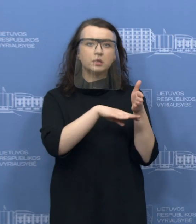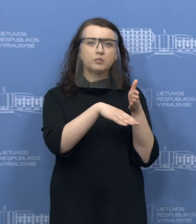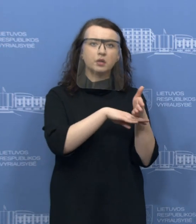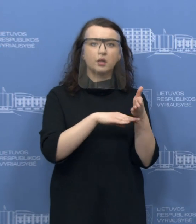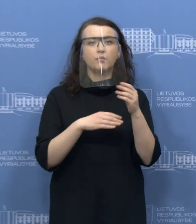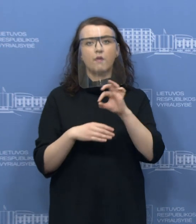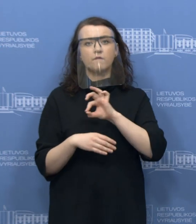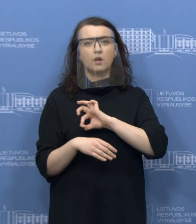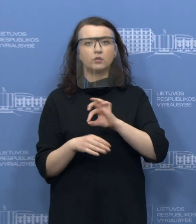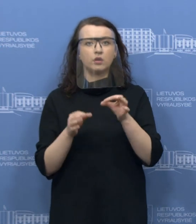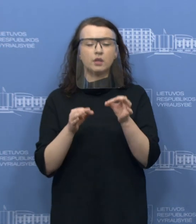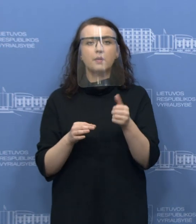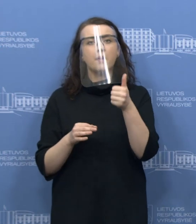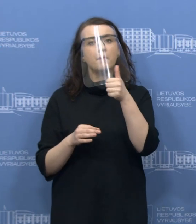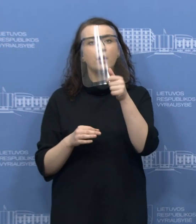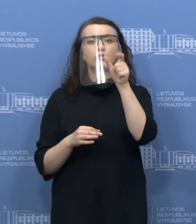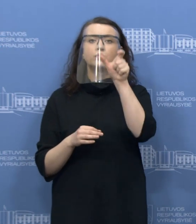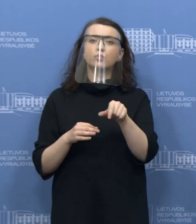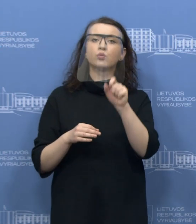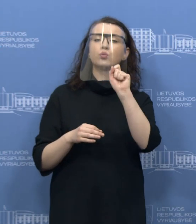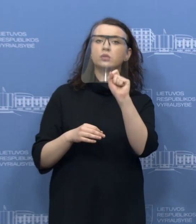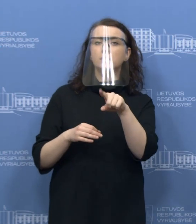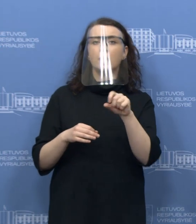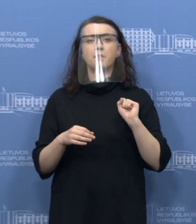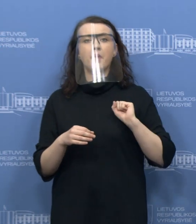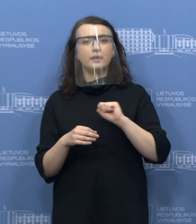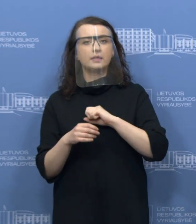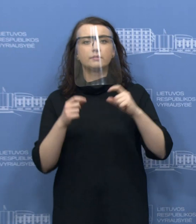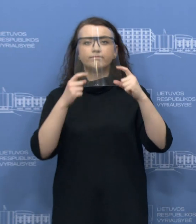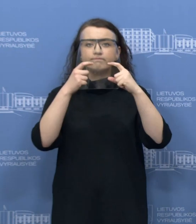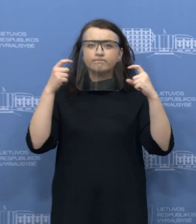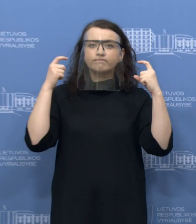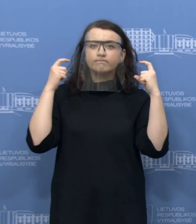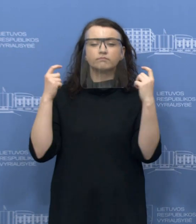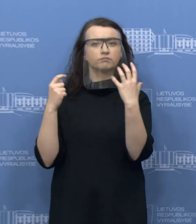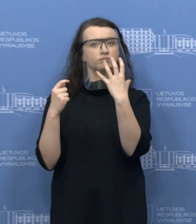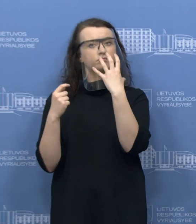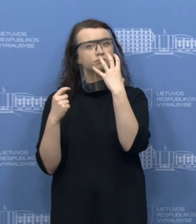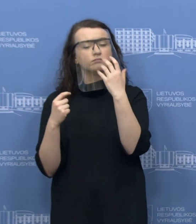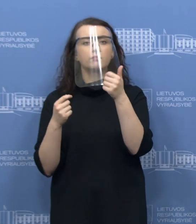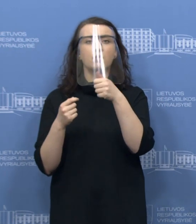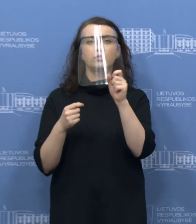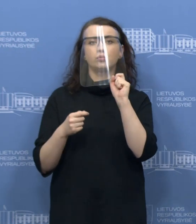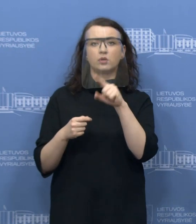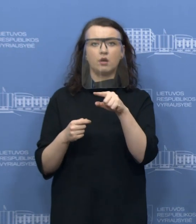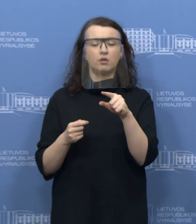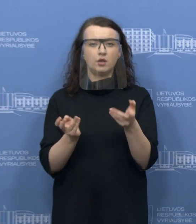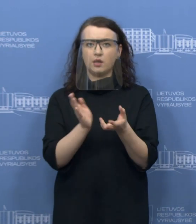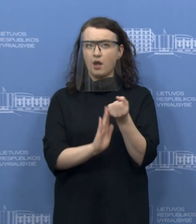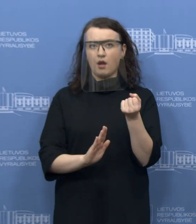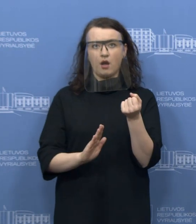kad jie užsisako įvairias priekės, tiek ir medicinės kaukes, tiek respiratorius, kurių iš viso negauna,